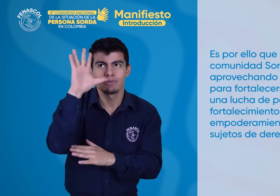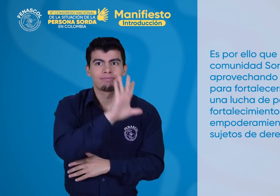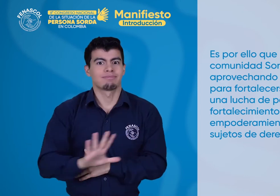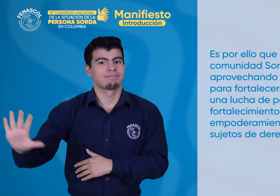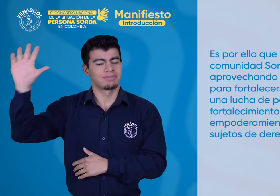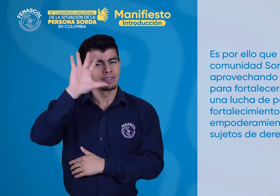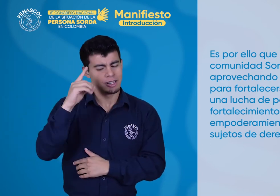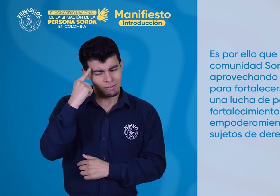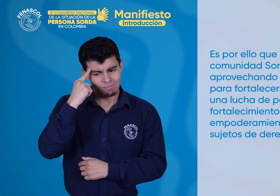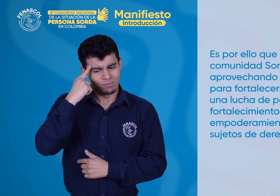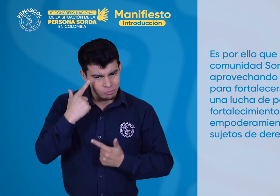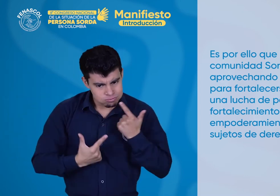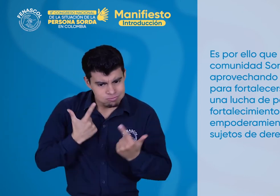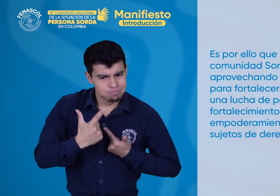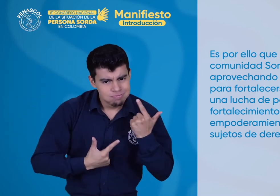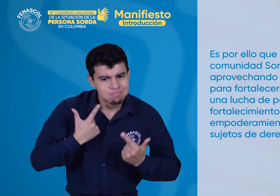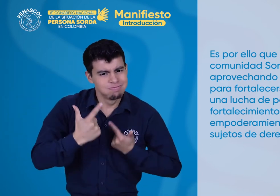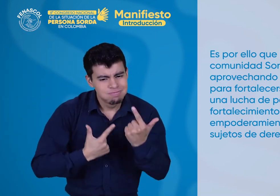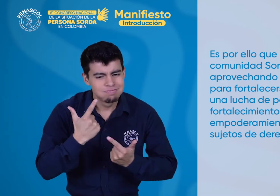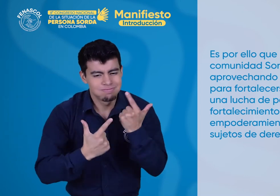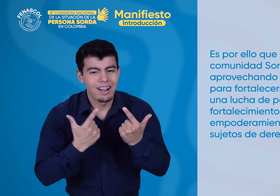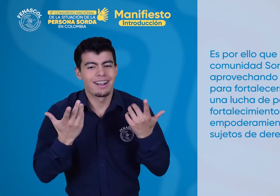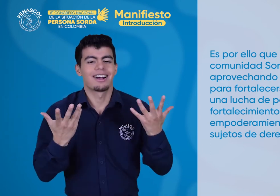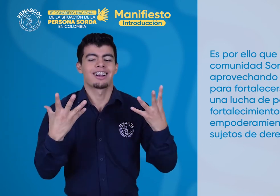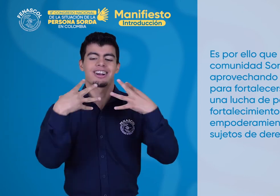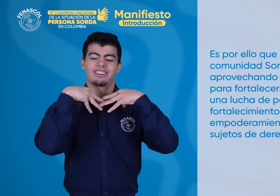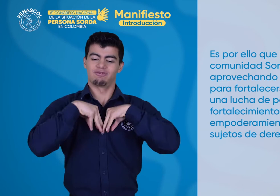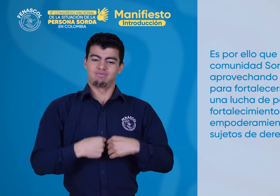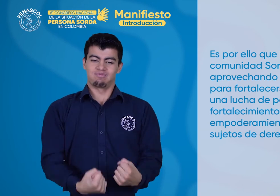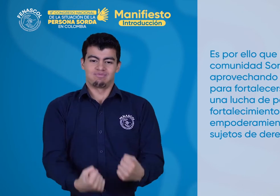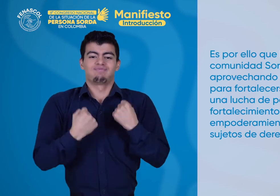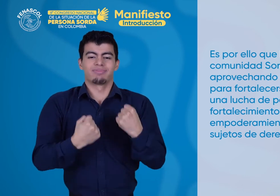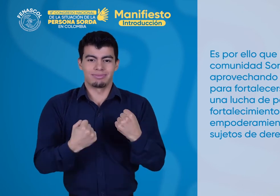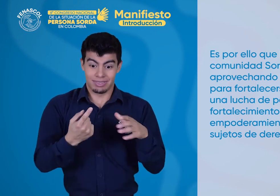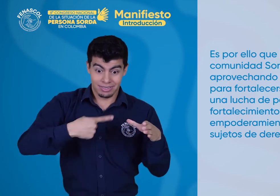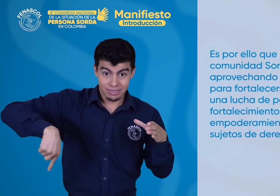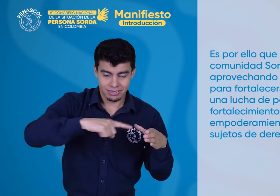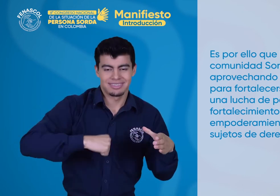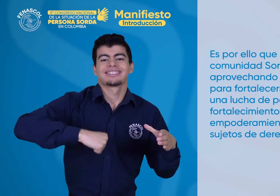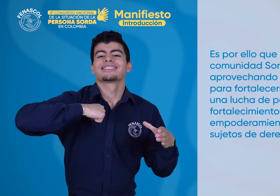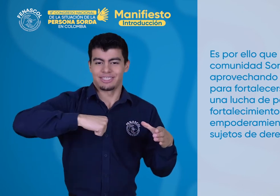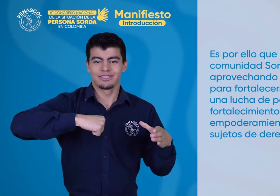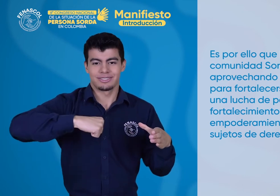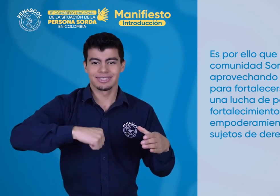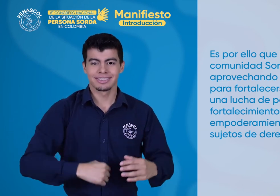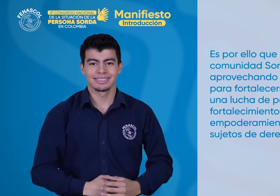unirse en una lucha de país para su fortalecimiento y empoderamiento como sujetos de derecho